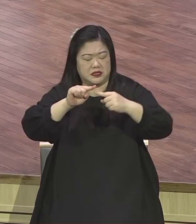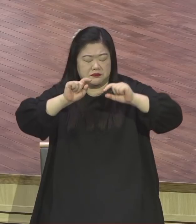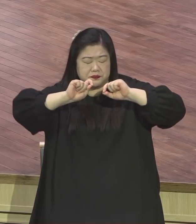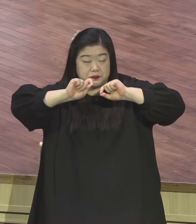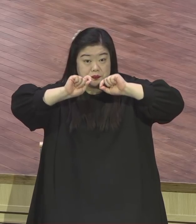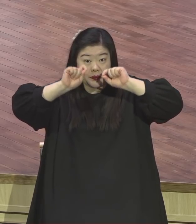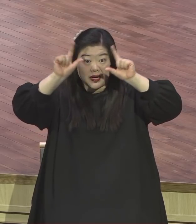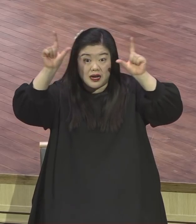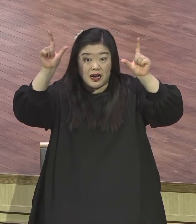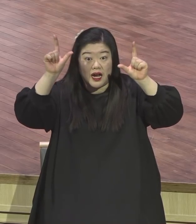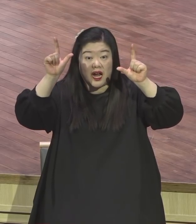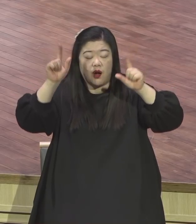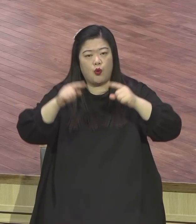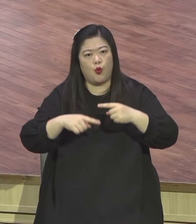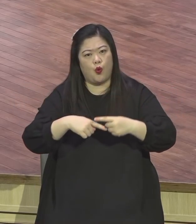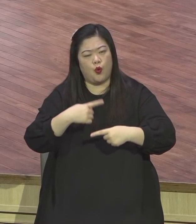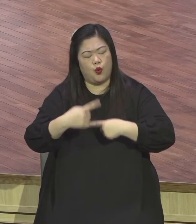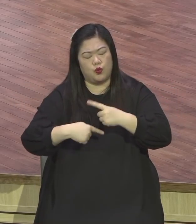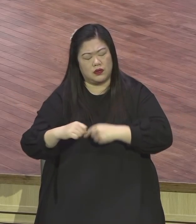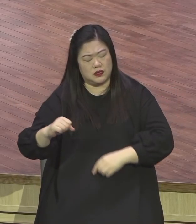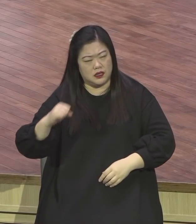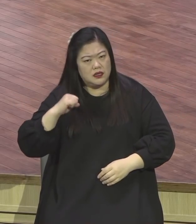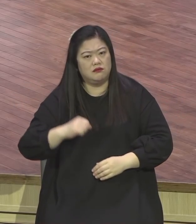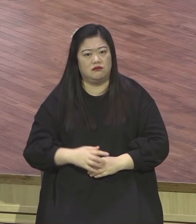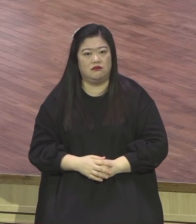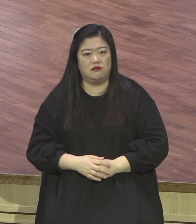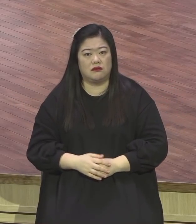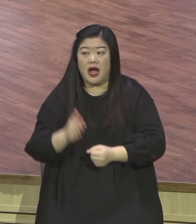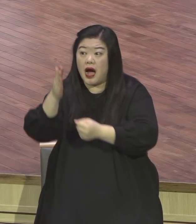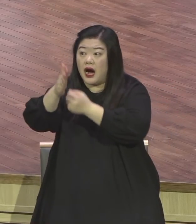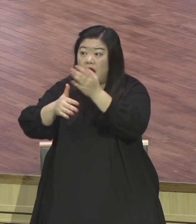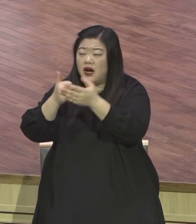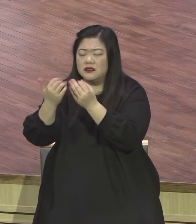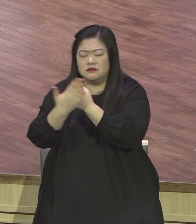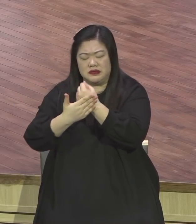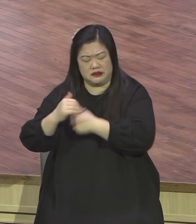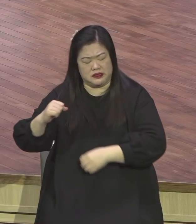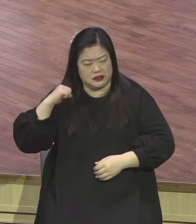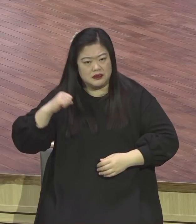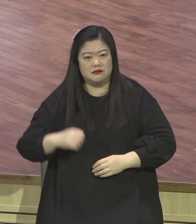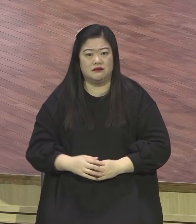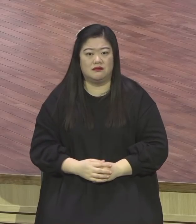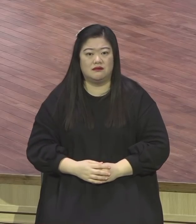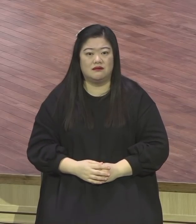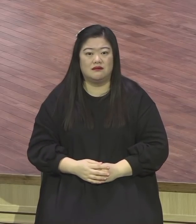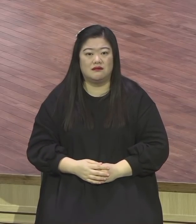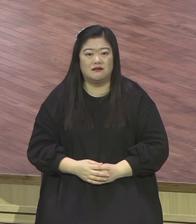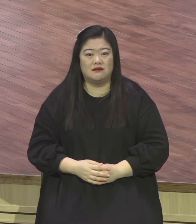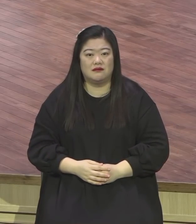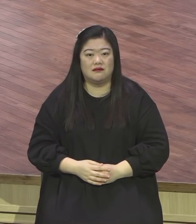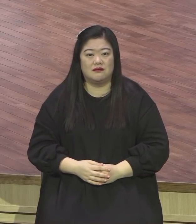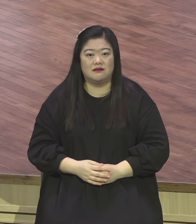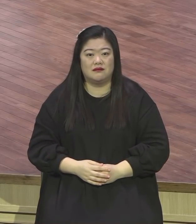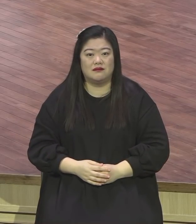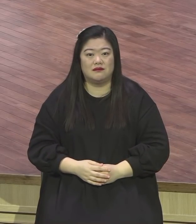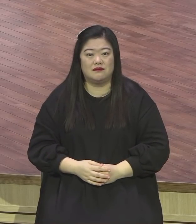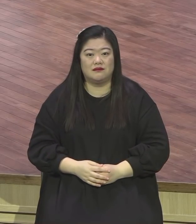하나님의 얘기 오늘 이렇게 말씀하신구나. 깨달아졌다. 하나님의 말씀은요. 세상적으로 아무리 많이